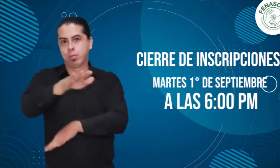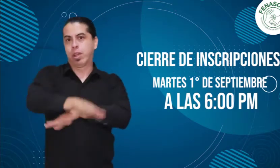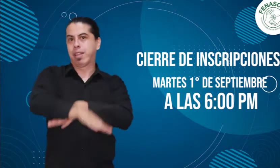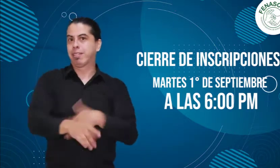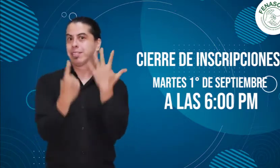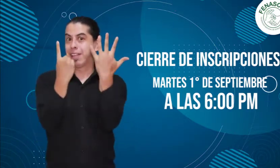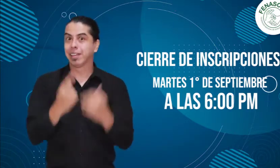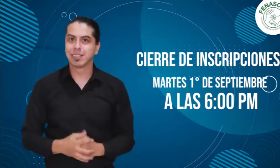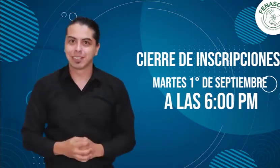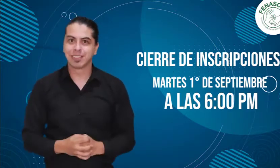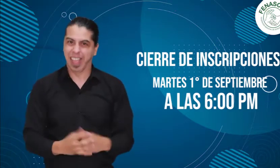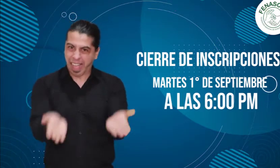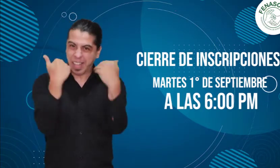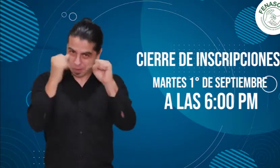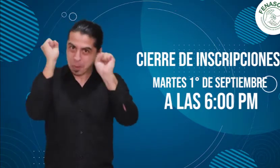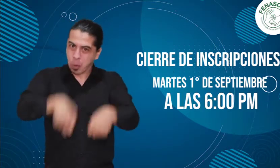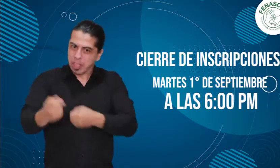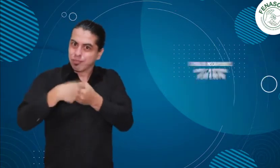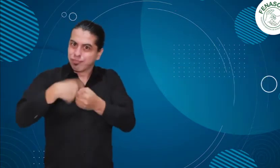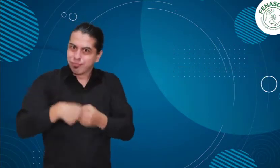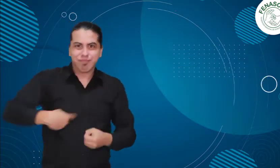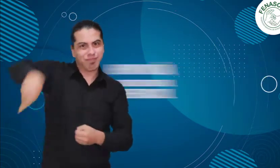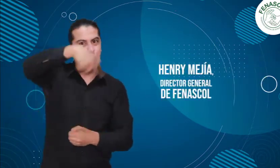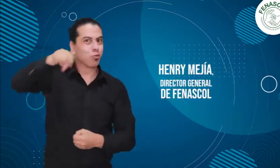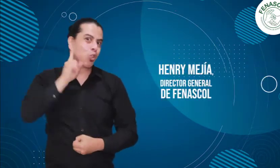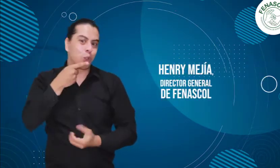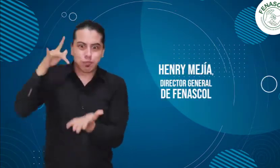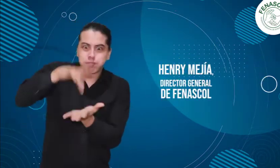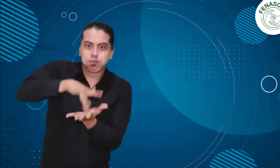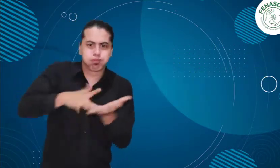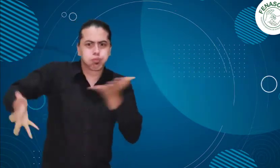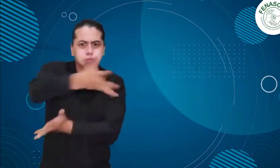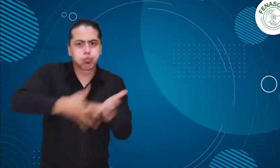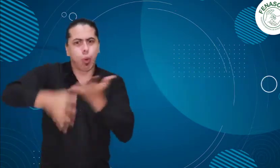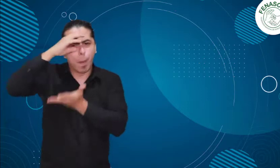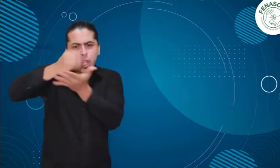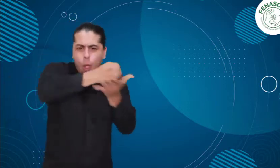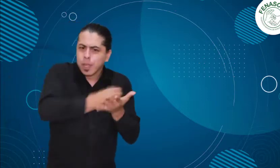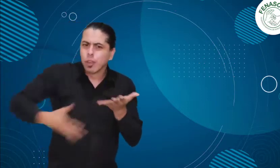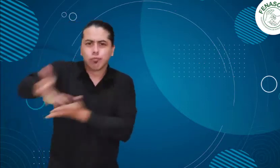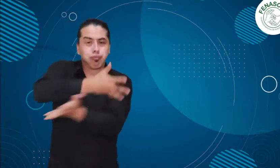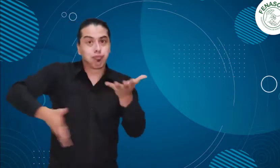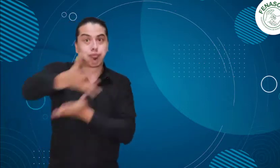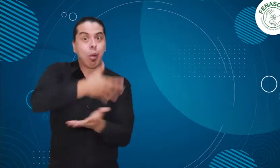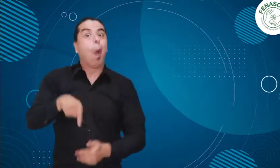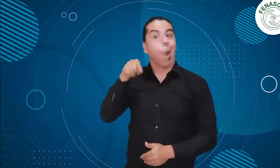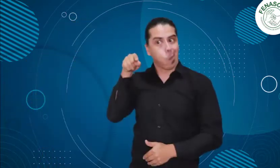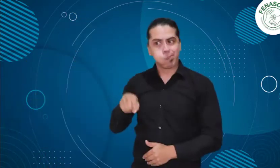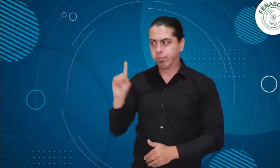Anímate a inscribirte y como Personas Sordas participar activamente. También estará presente en